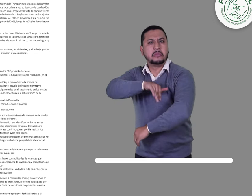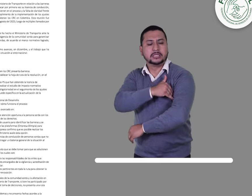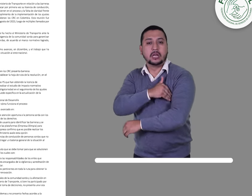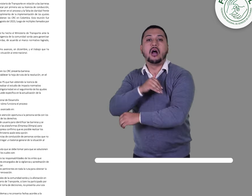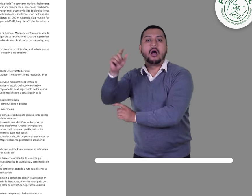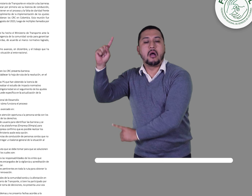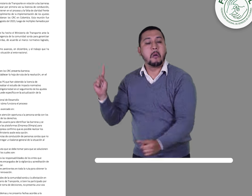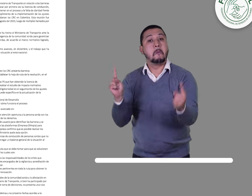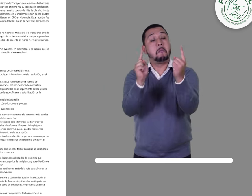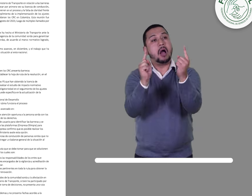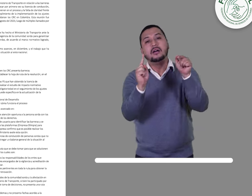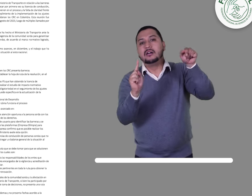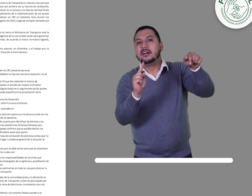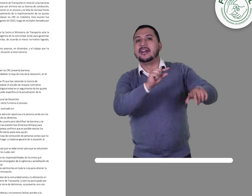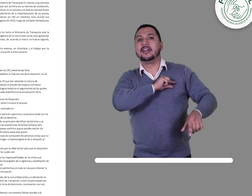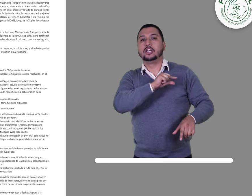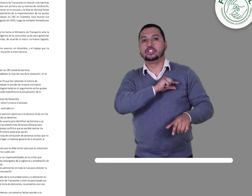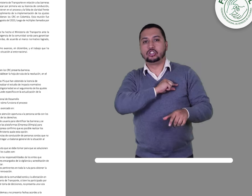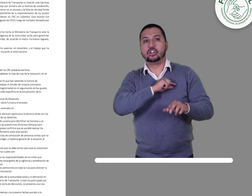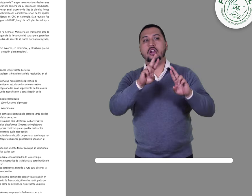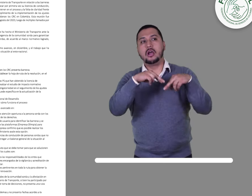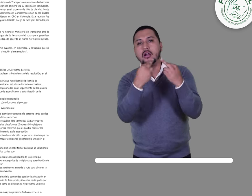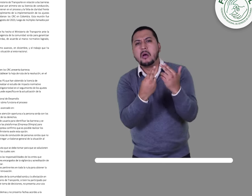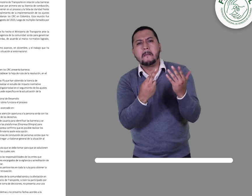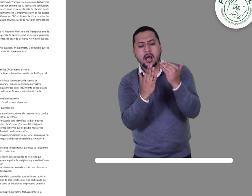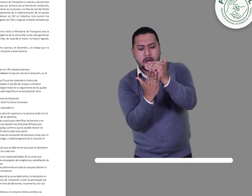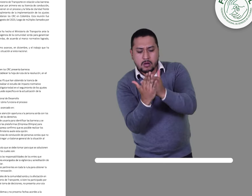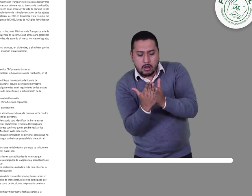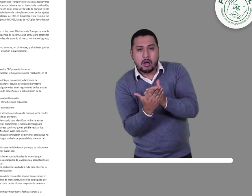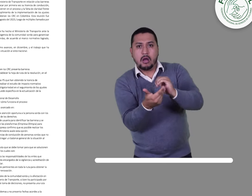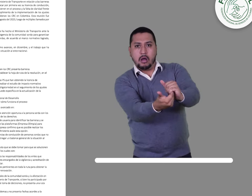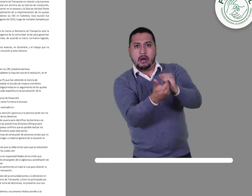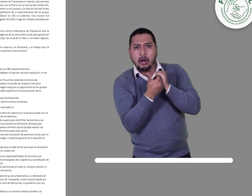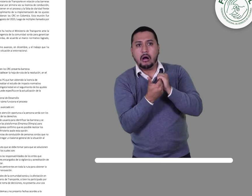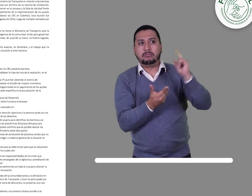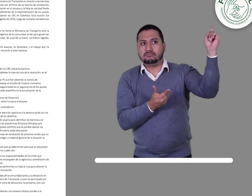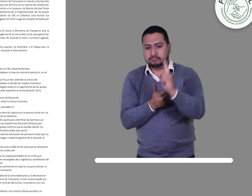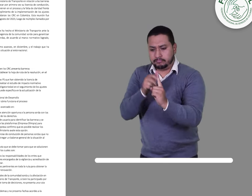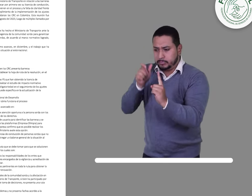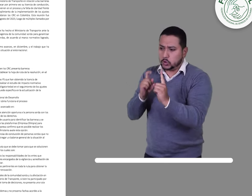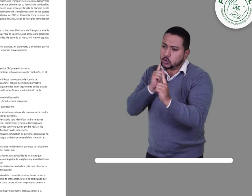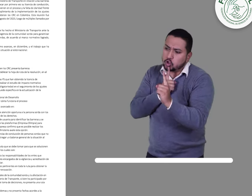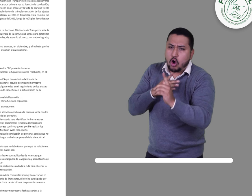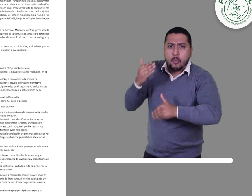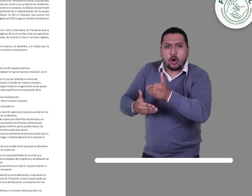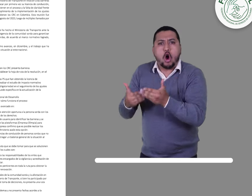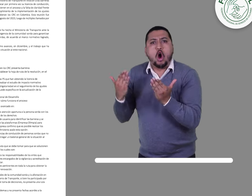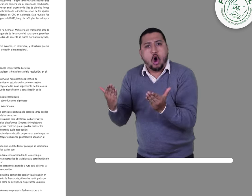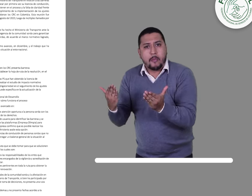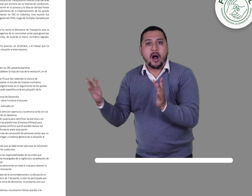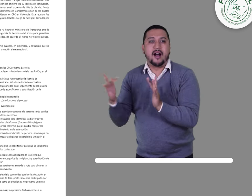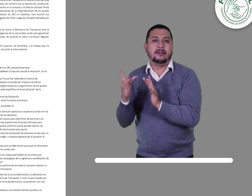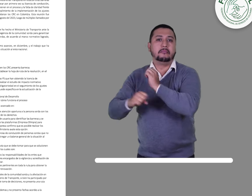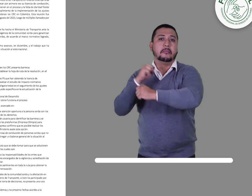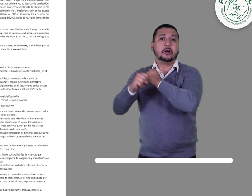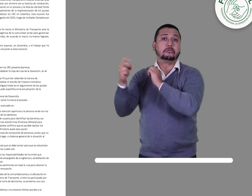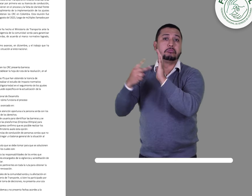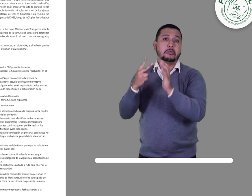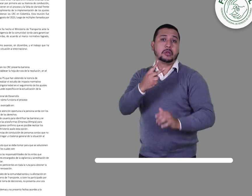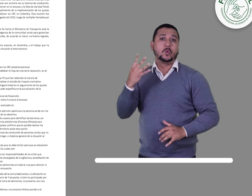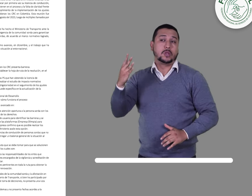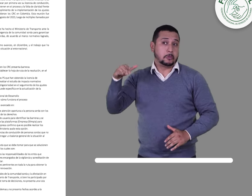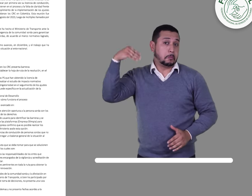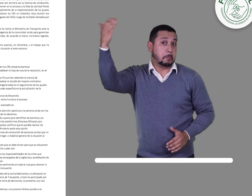2. Reunión con el INSOR para acordar establecer la hoja de ruta de la resolución en el año